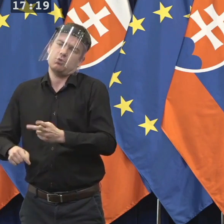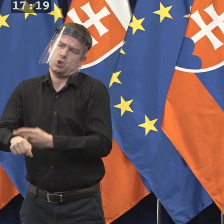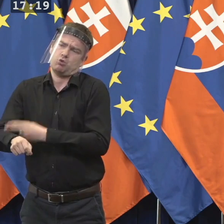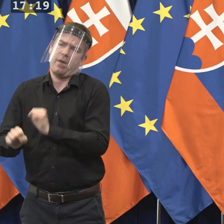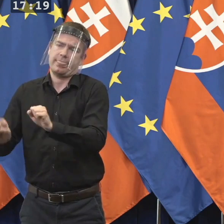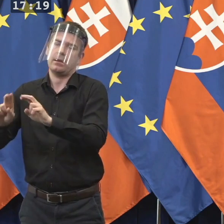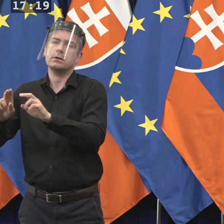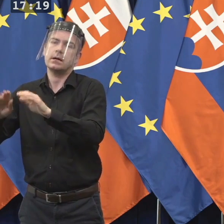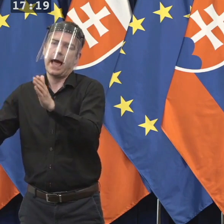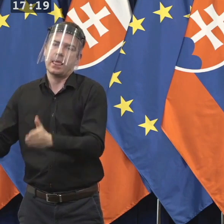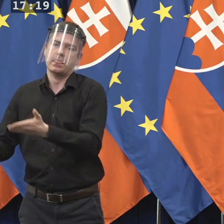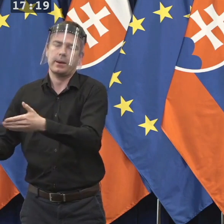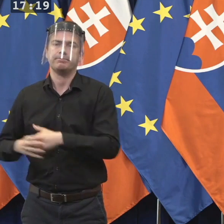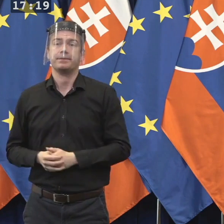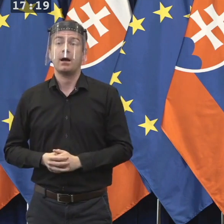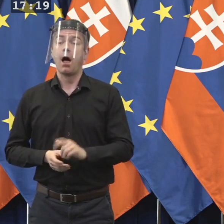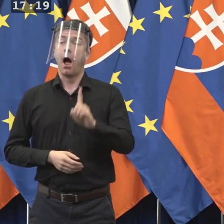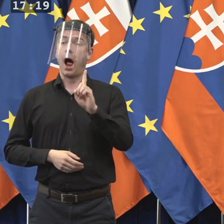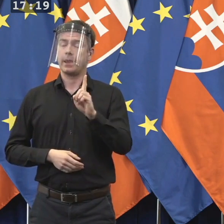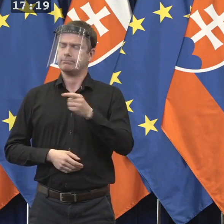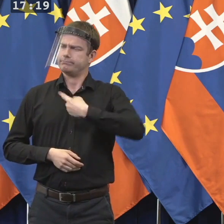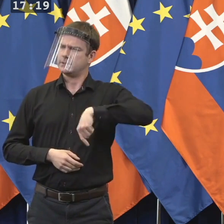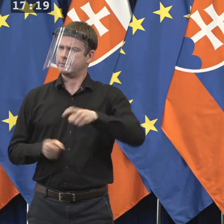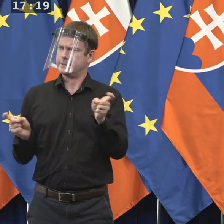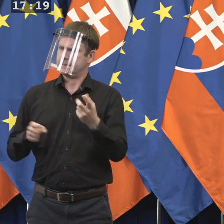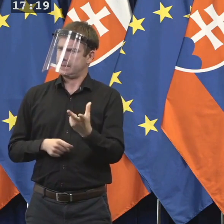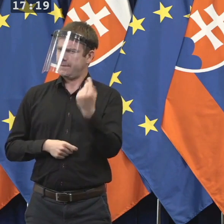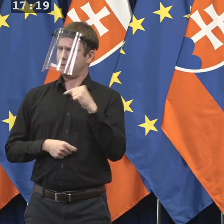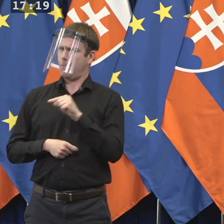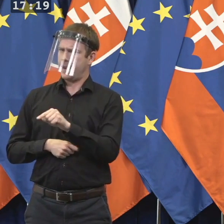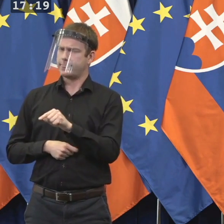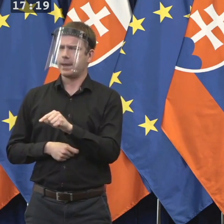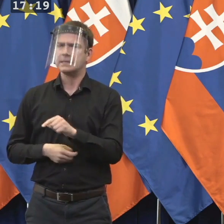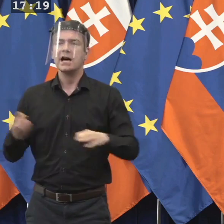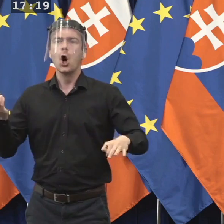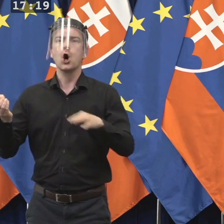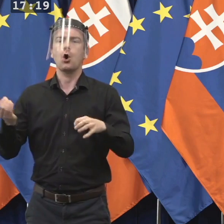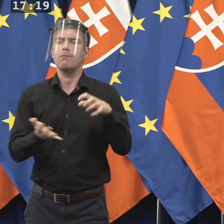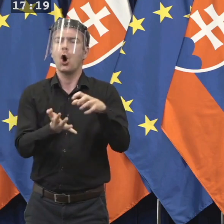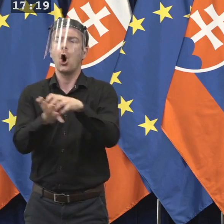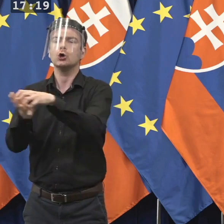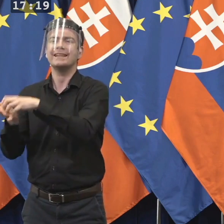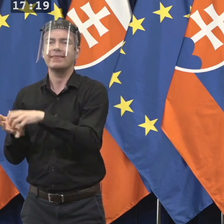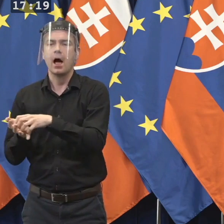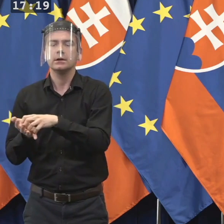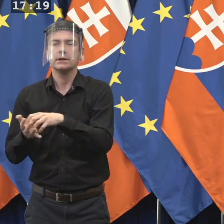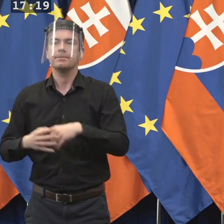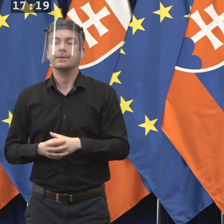došlo najviac ľudí zo zahraničia, najprv tie sme testovali. Tým, sa pretestovalo do včerajšieho dňa 233